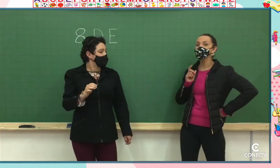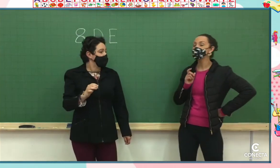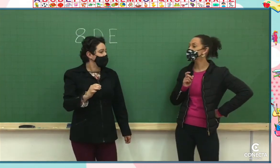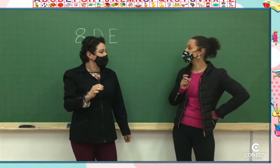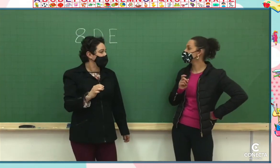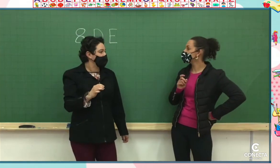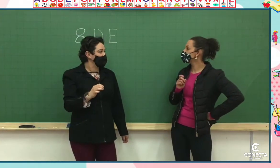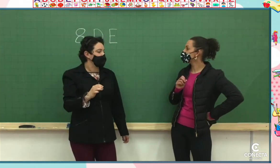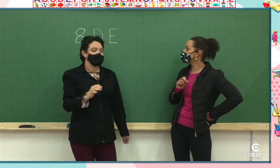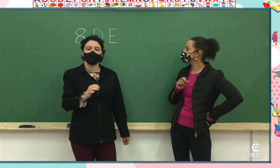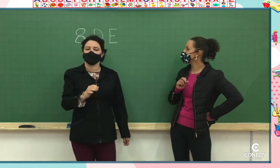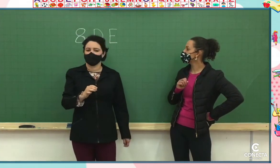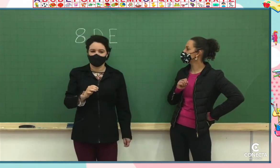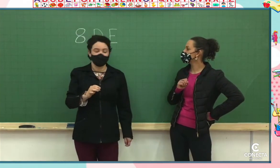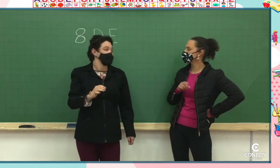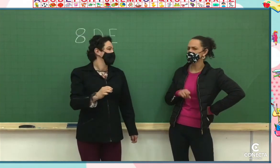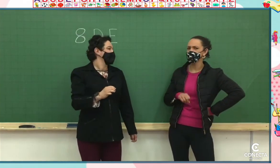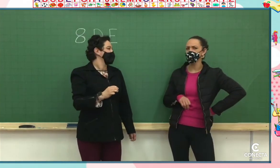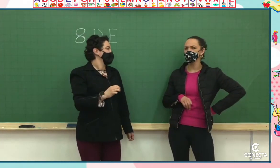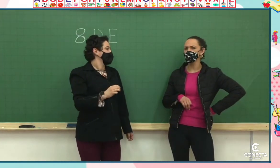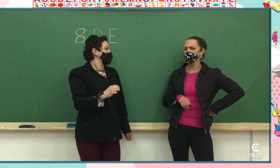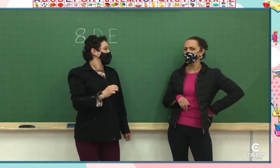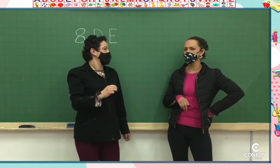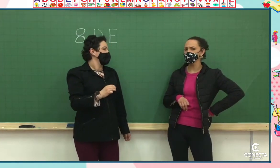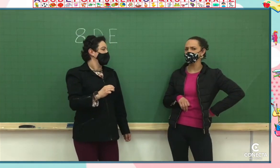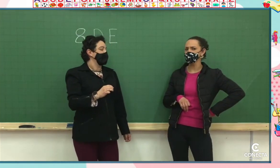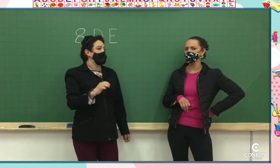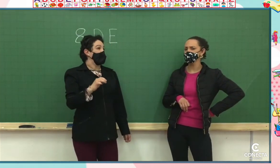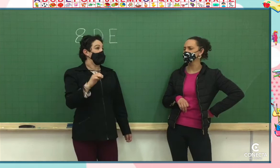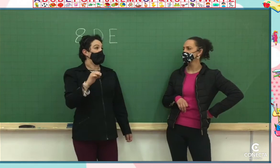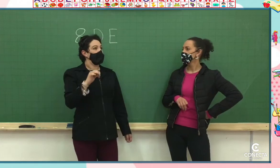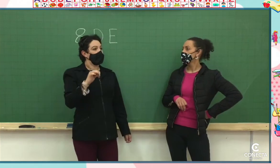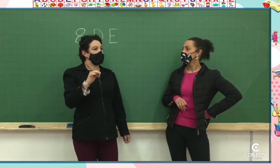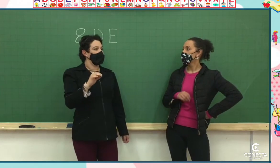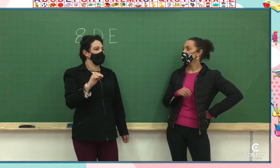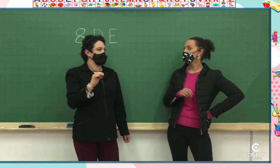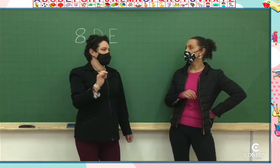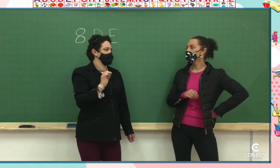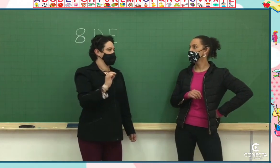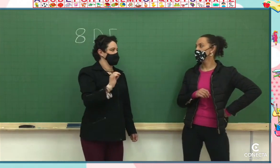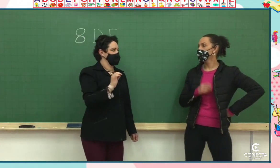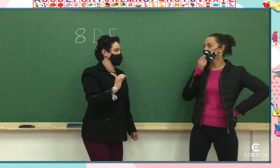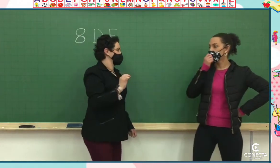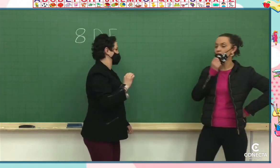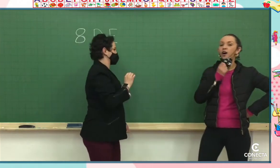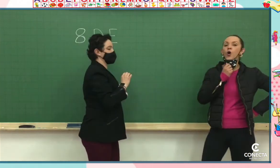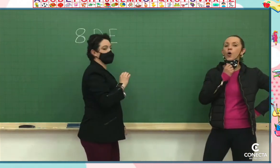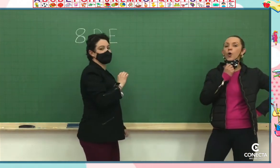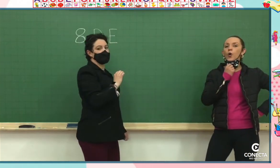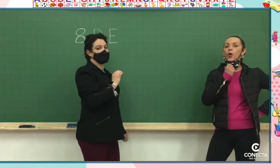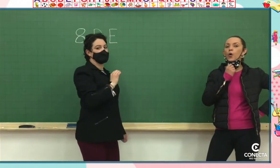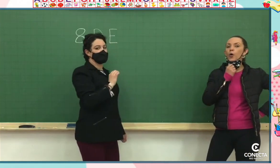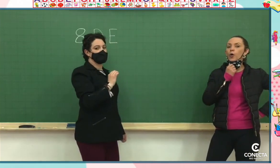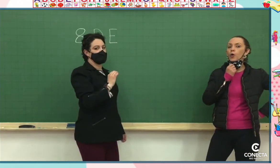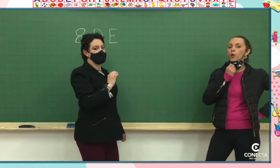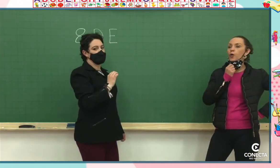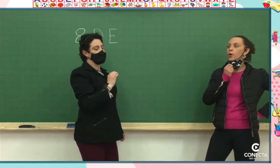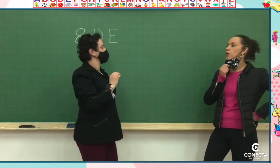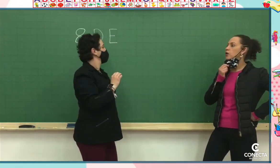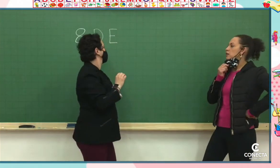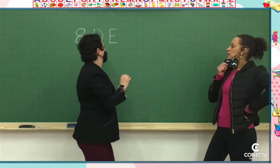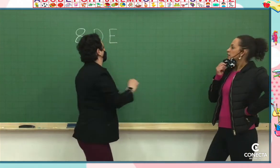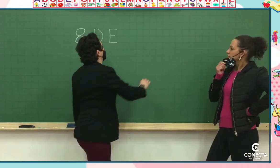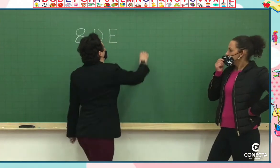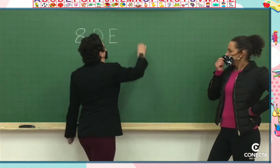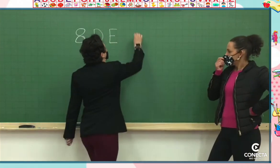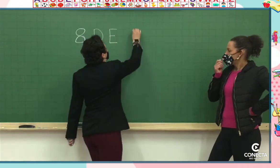Lílian inicia com o vogal. Será que qual vogal que é, crianças? O. O. não lembram desse som?